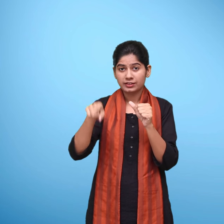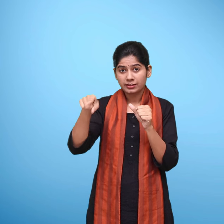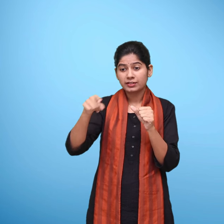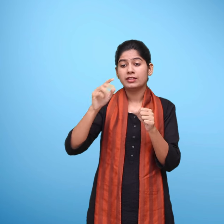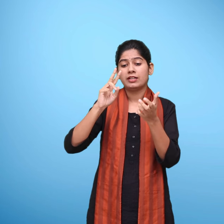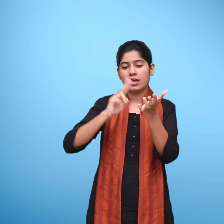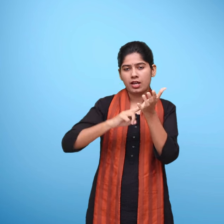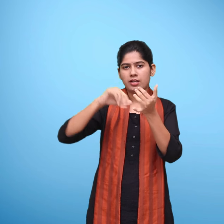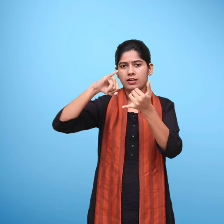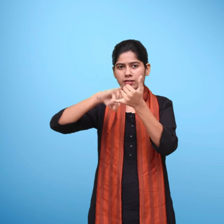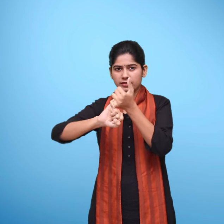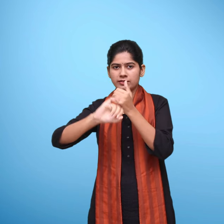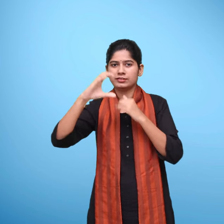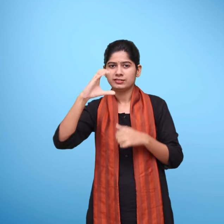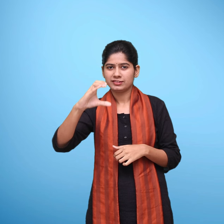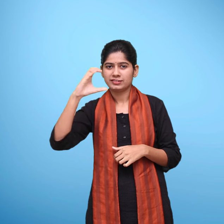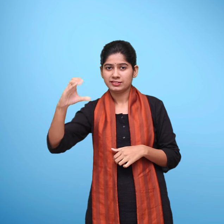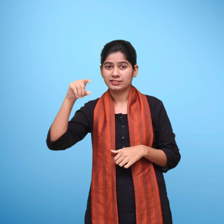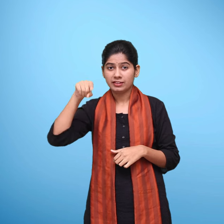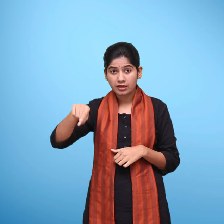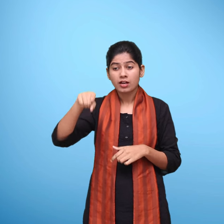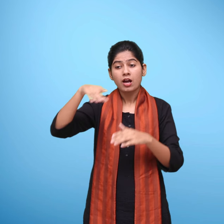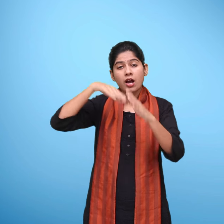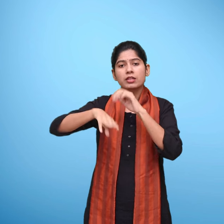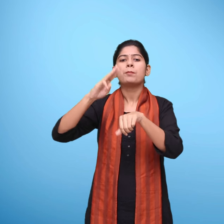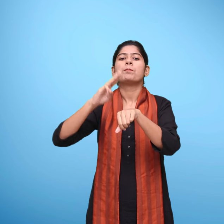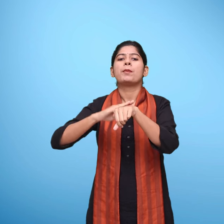सदस्य राष्ट्रे पाठ्य चर्या की रूप रेखा के लिए गठित